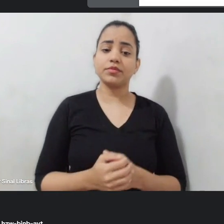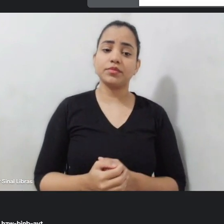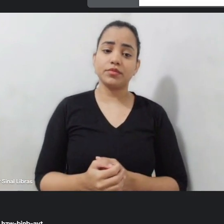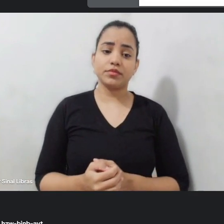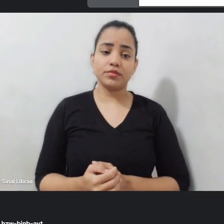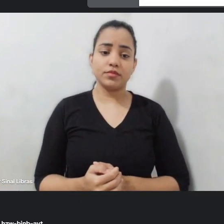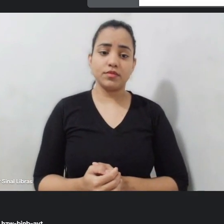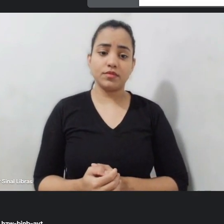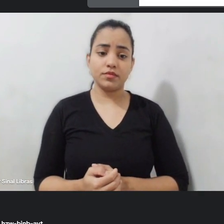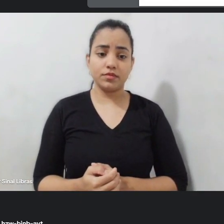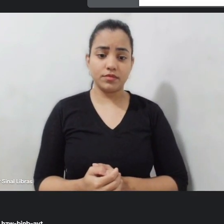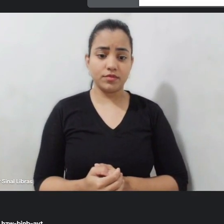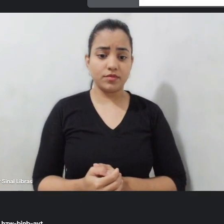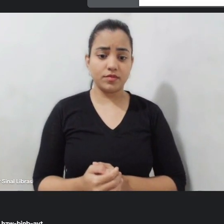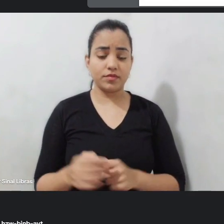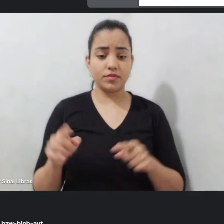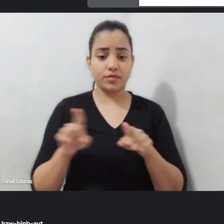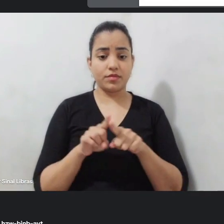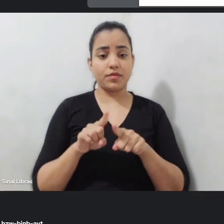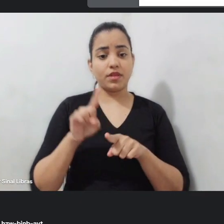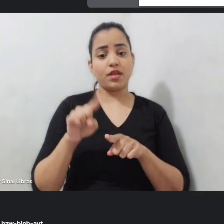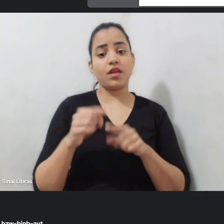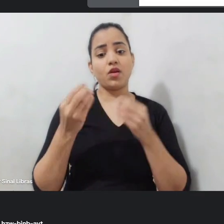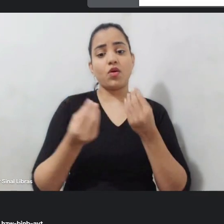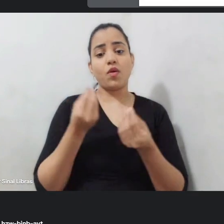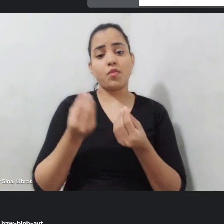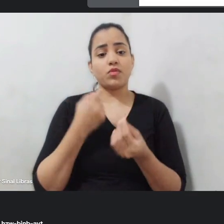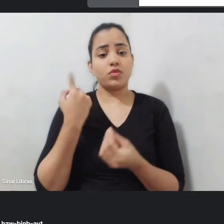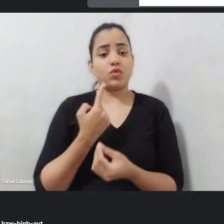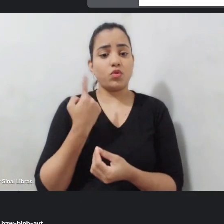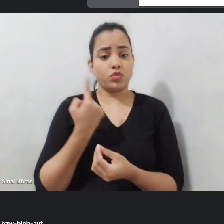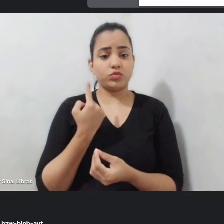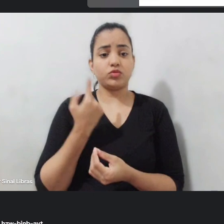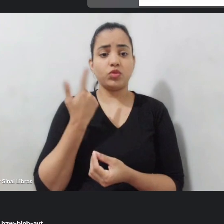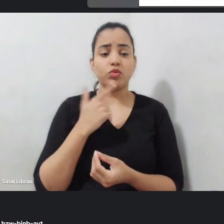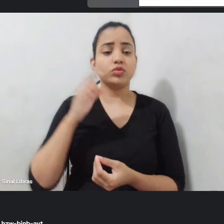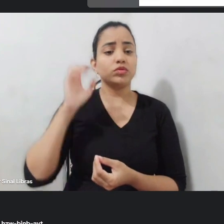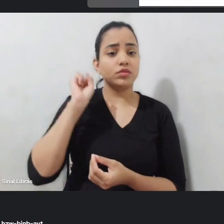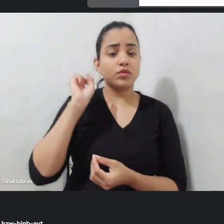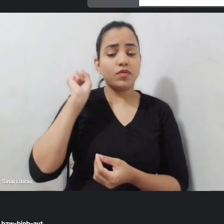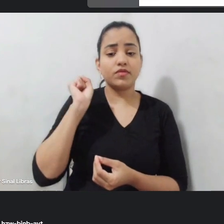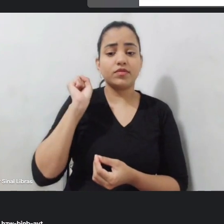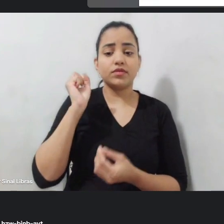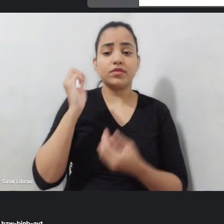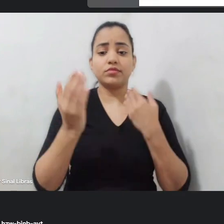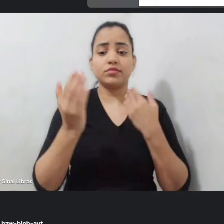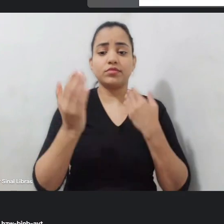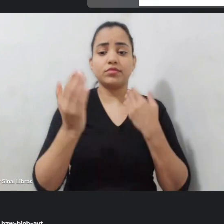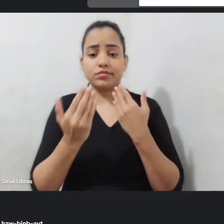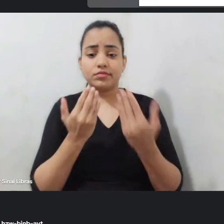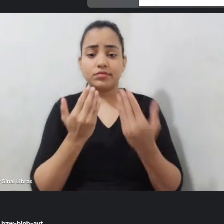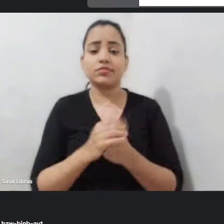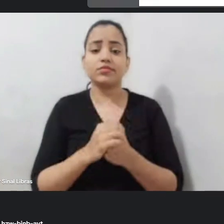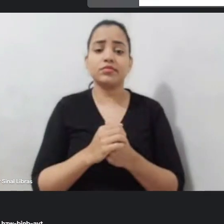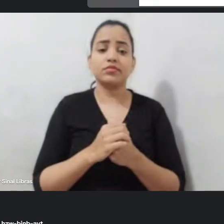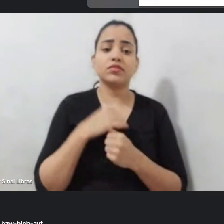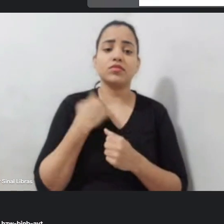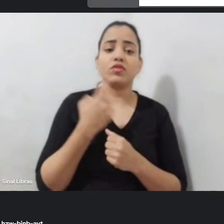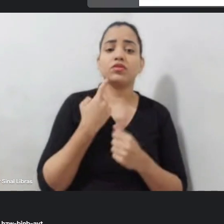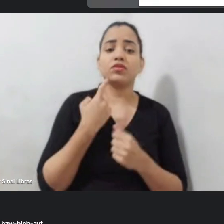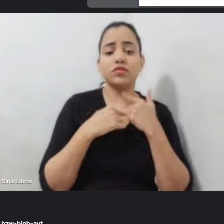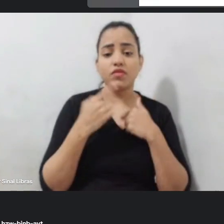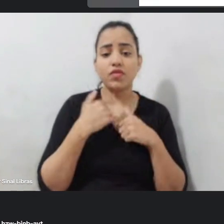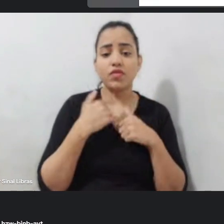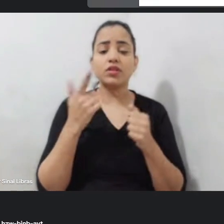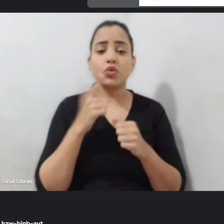é uma forma de sermos ouvidos e que nós desejamos atendidos pelo